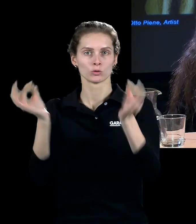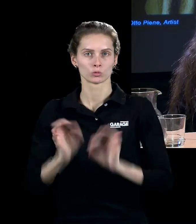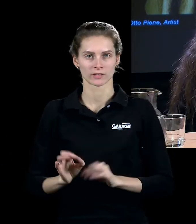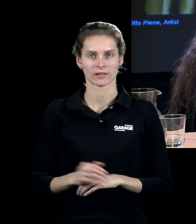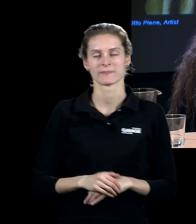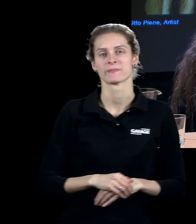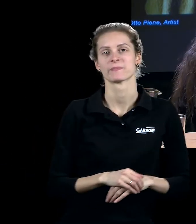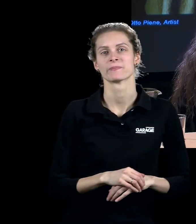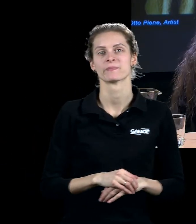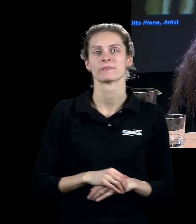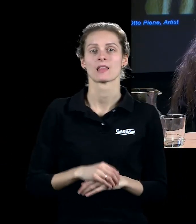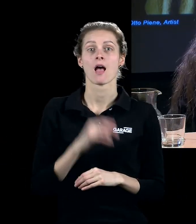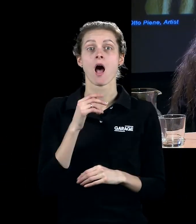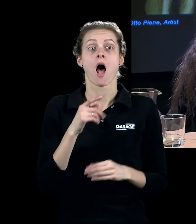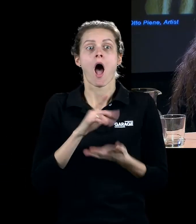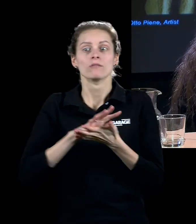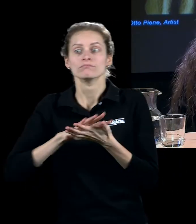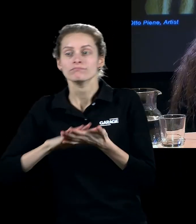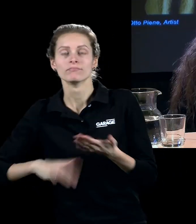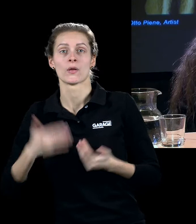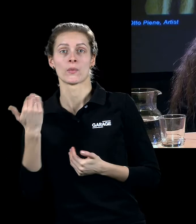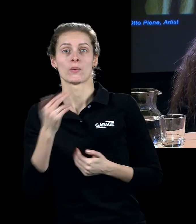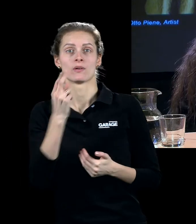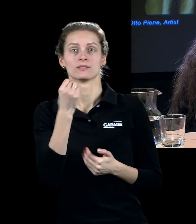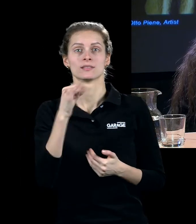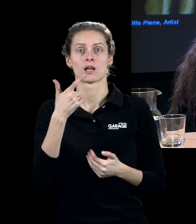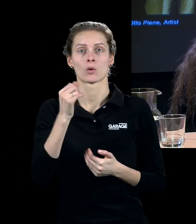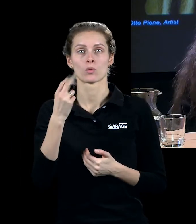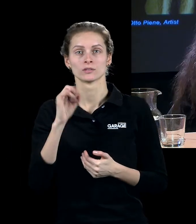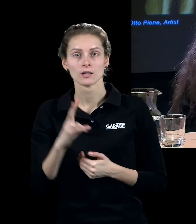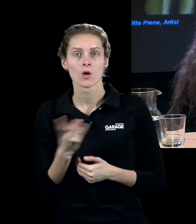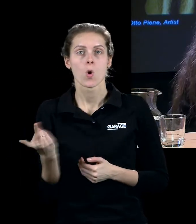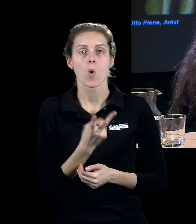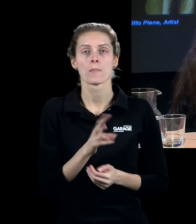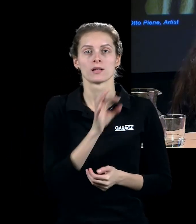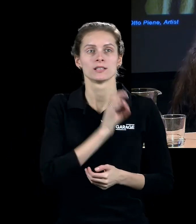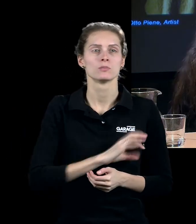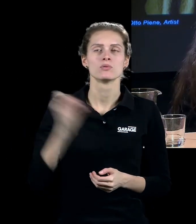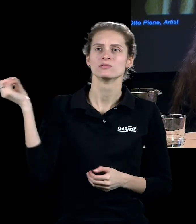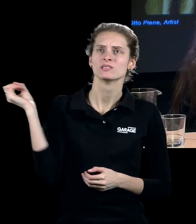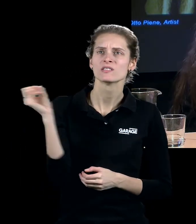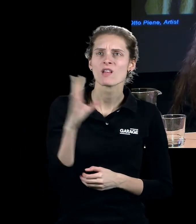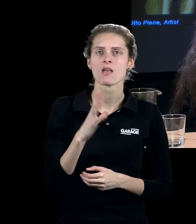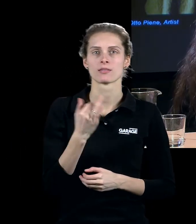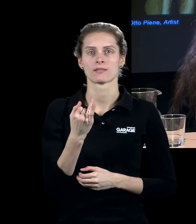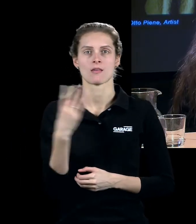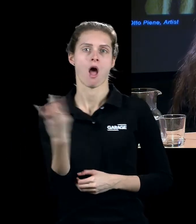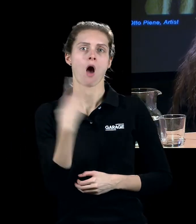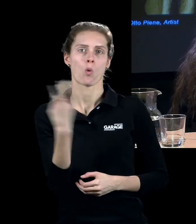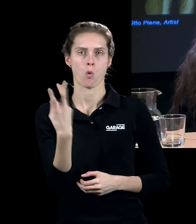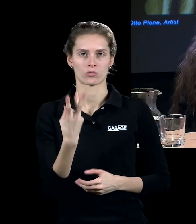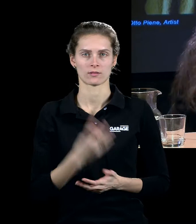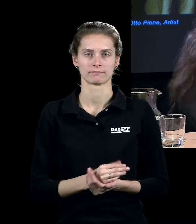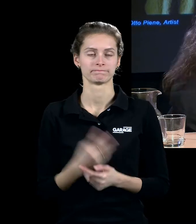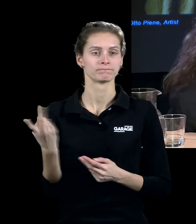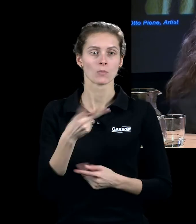является Цайга Цян сегодня. И оба они работают со стихиями, со светом и с огнём, который они по